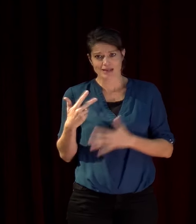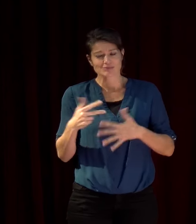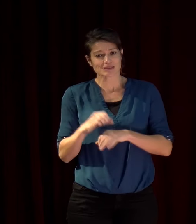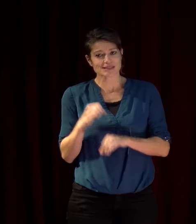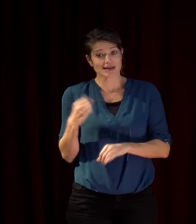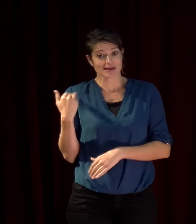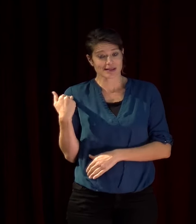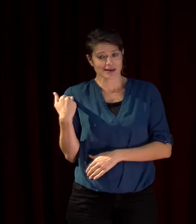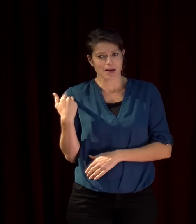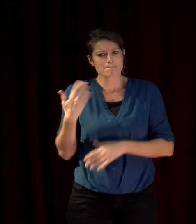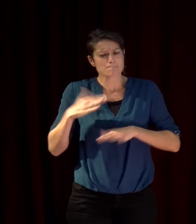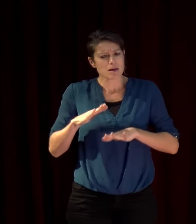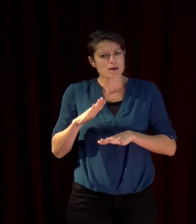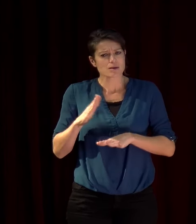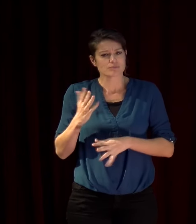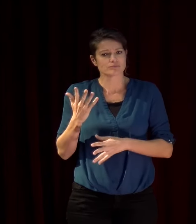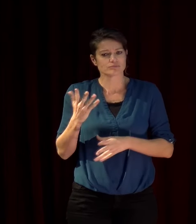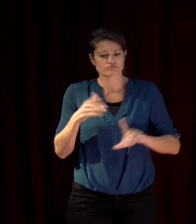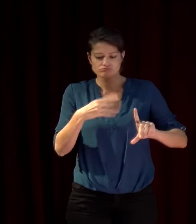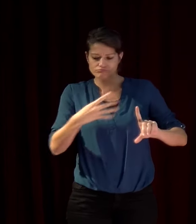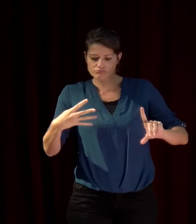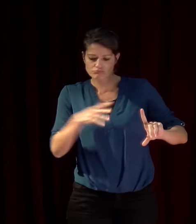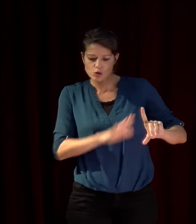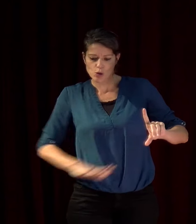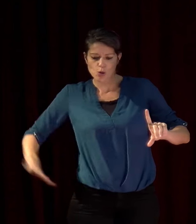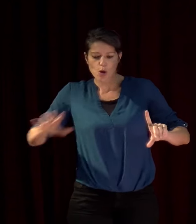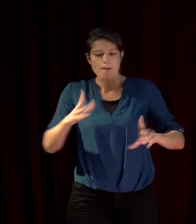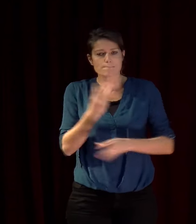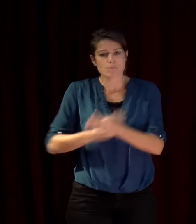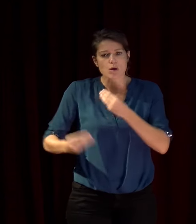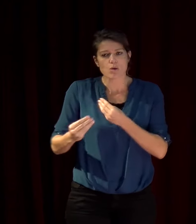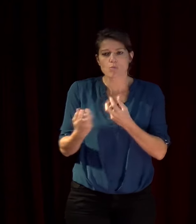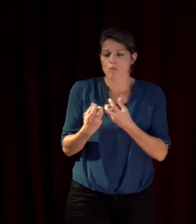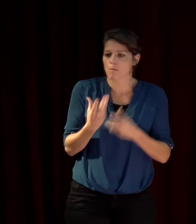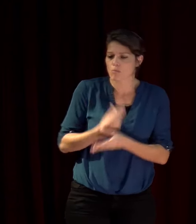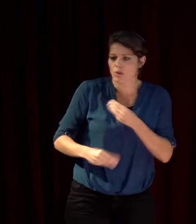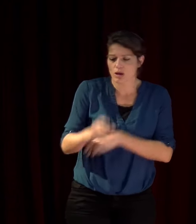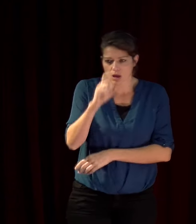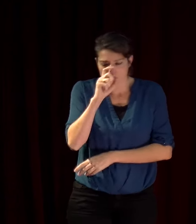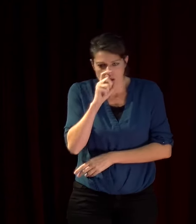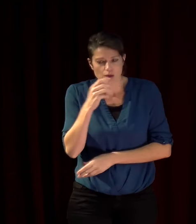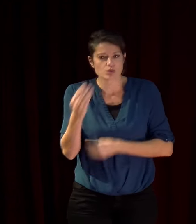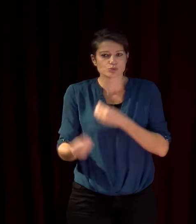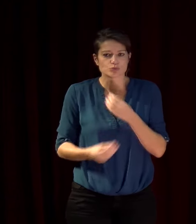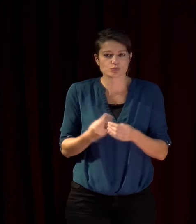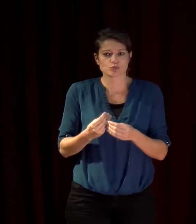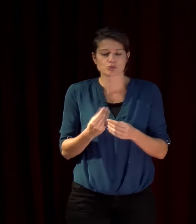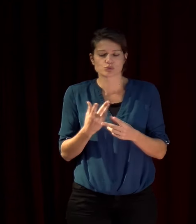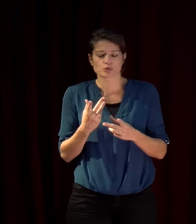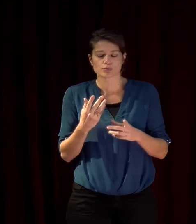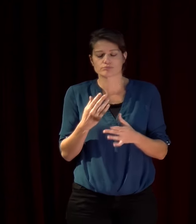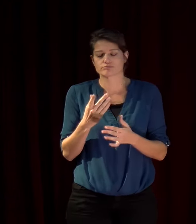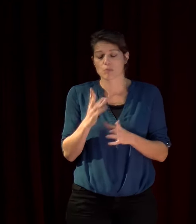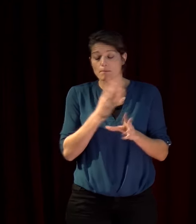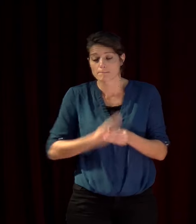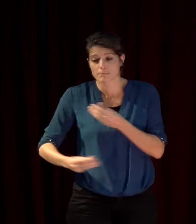mais les peuples qui sont autour comme les les Arabes les les Iraniens qui sont